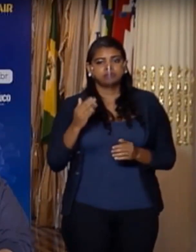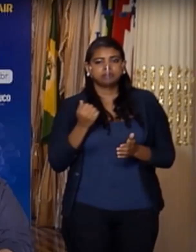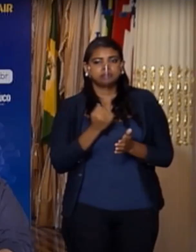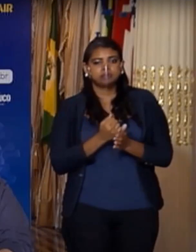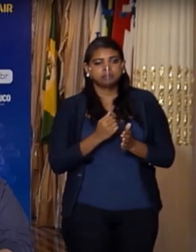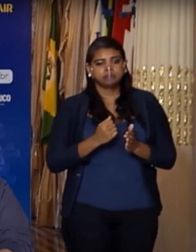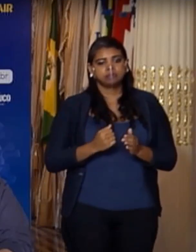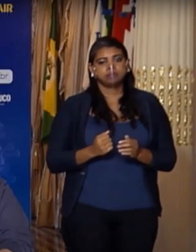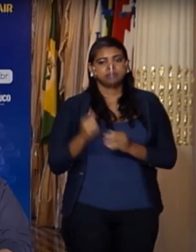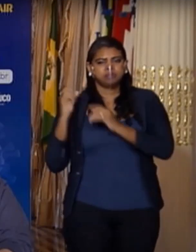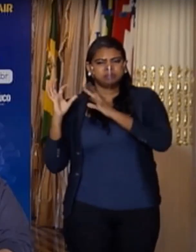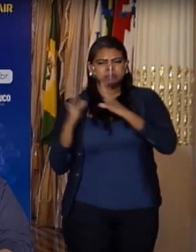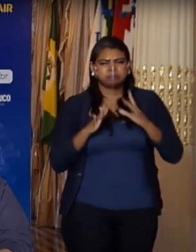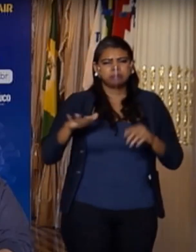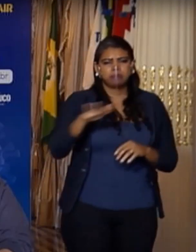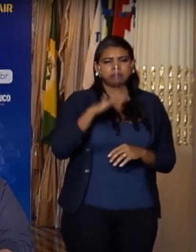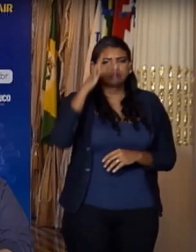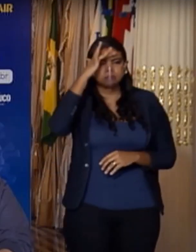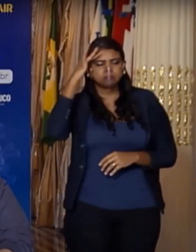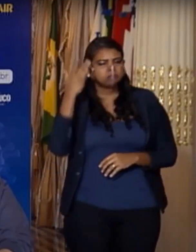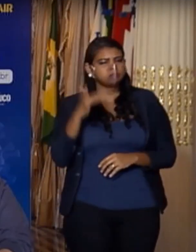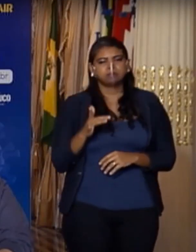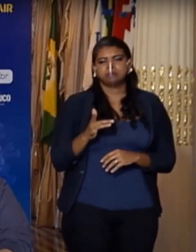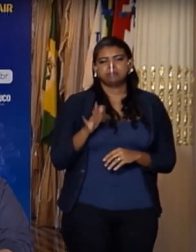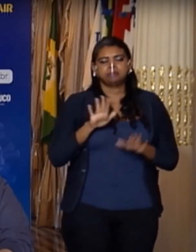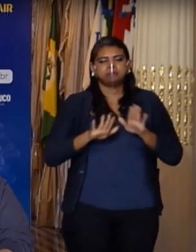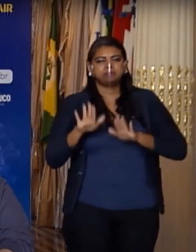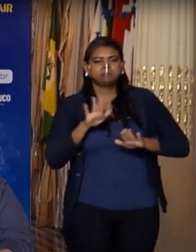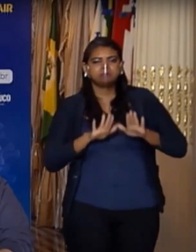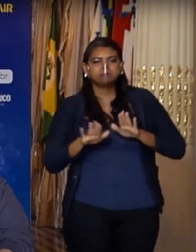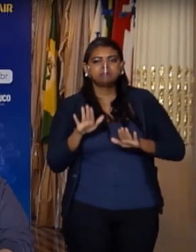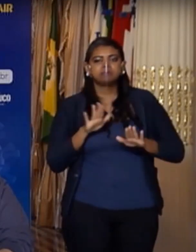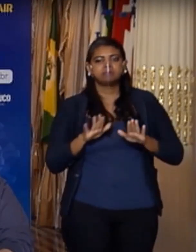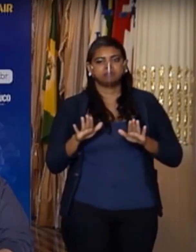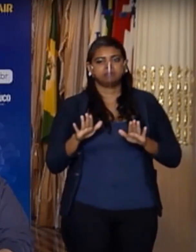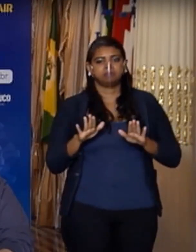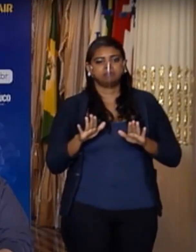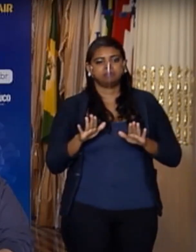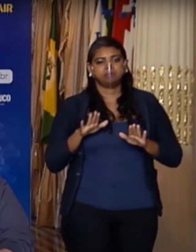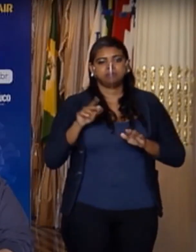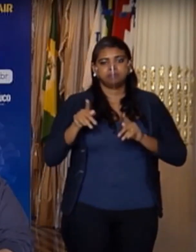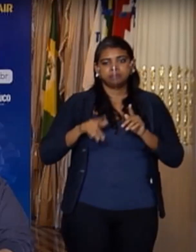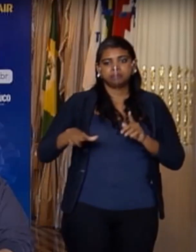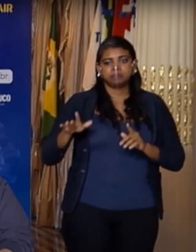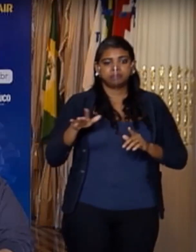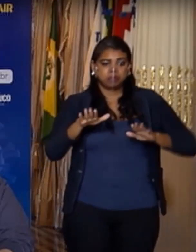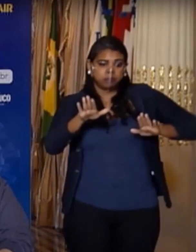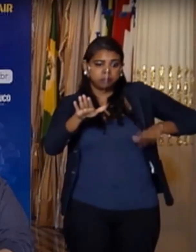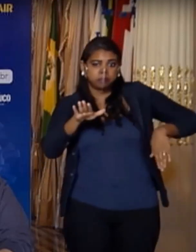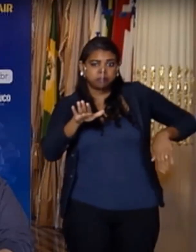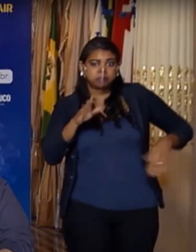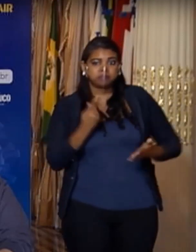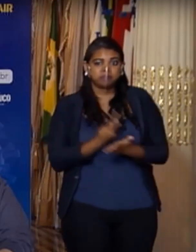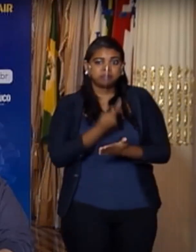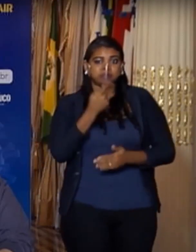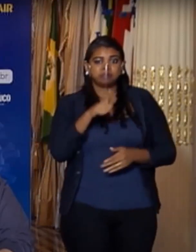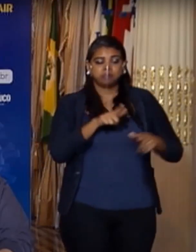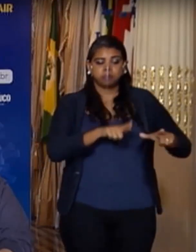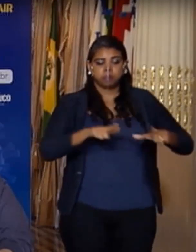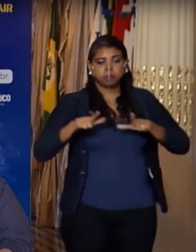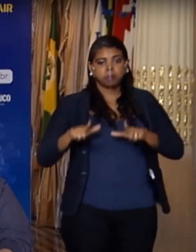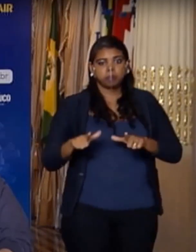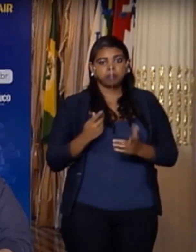grandes aglomerações e extrema falta de cuidado de parte da população nas praias e outros ambientes